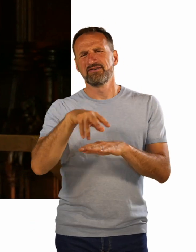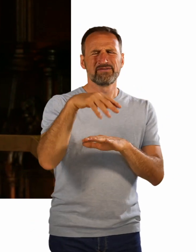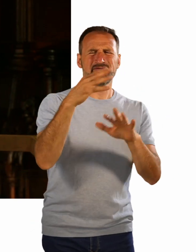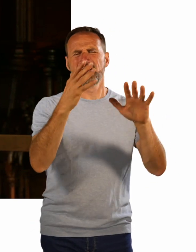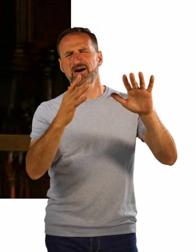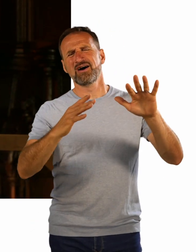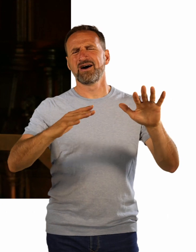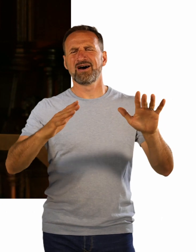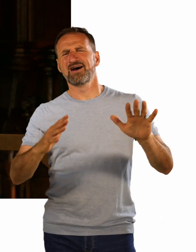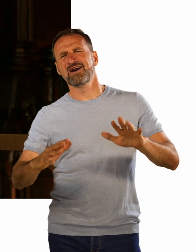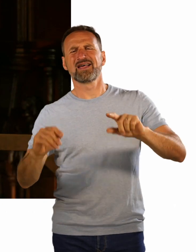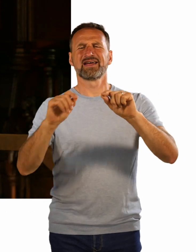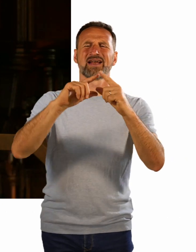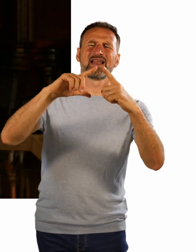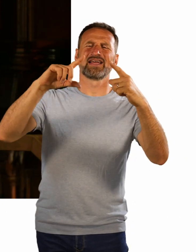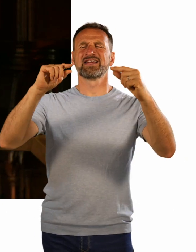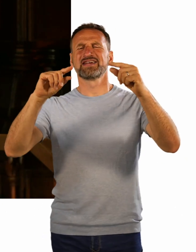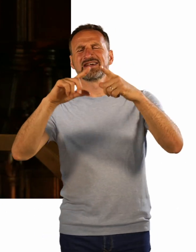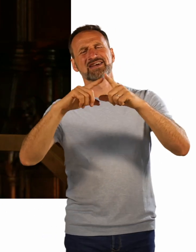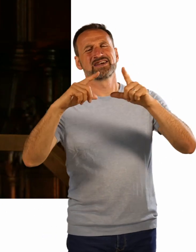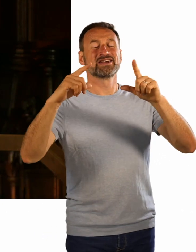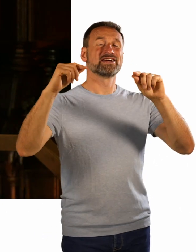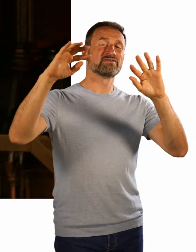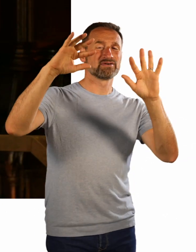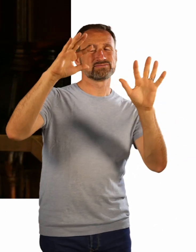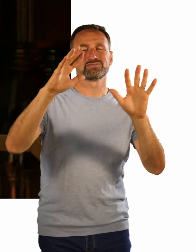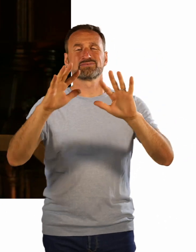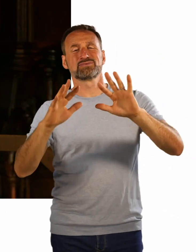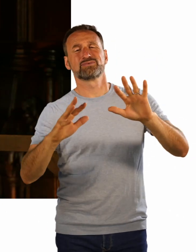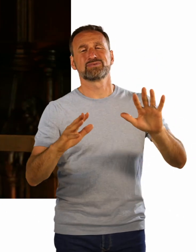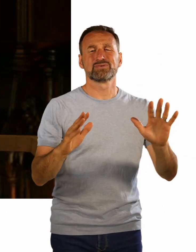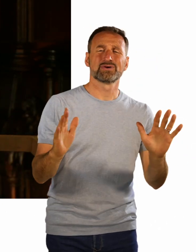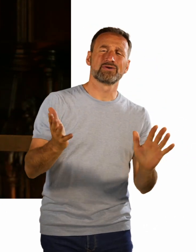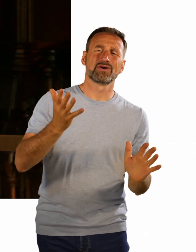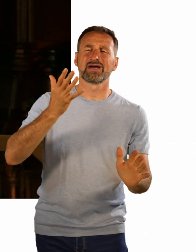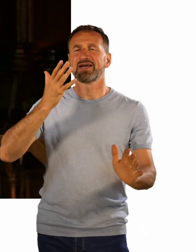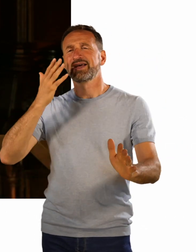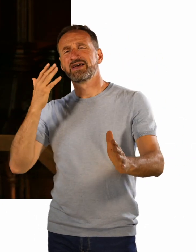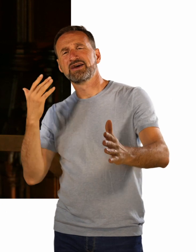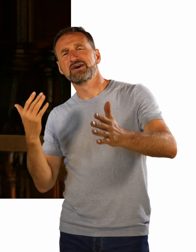drift by my window,